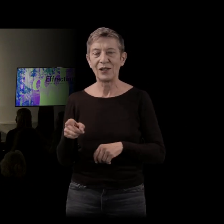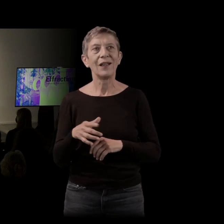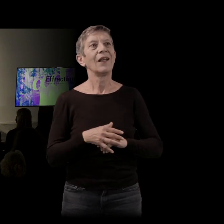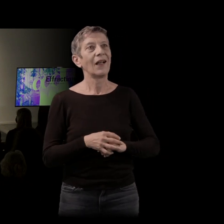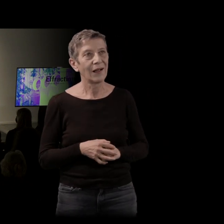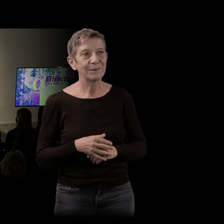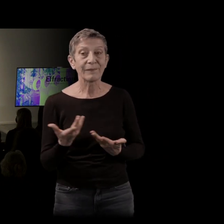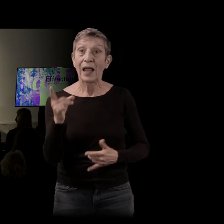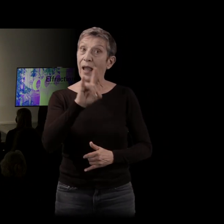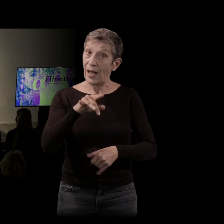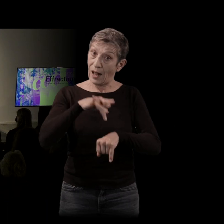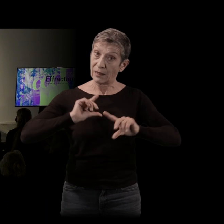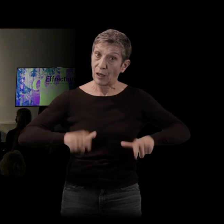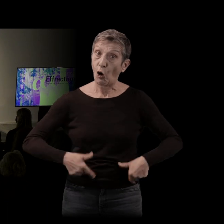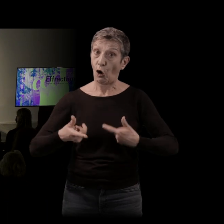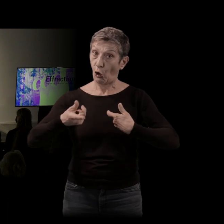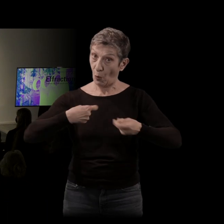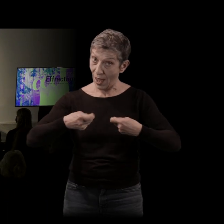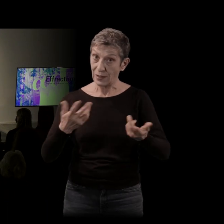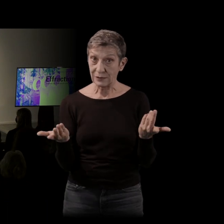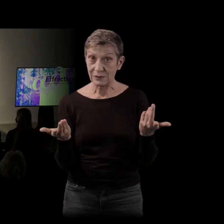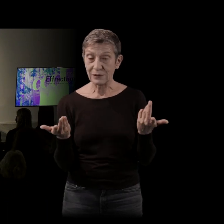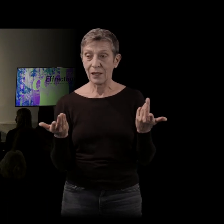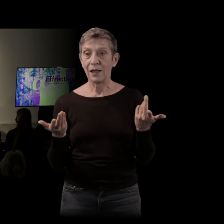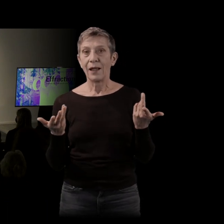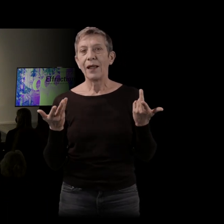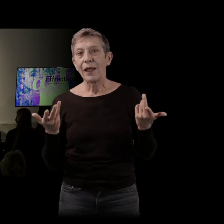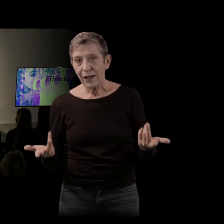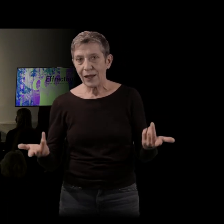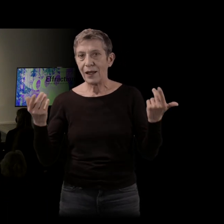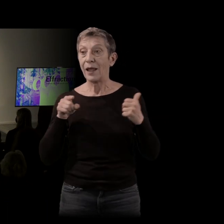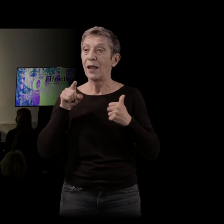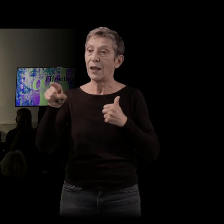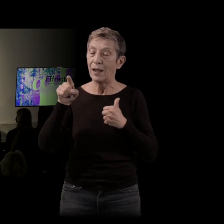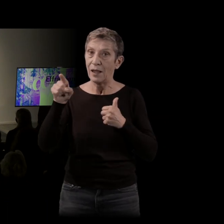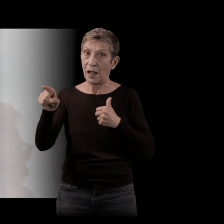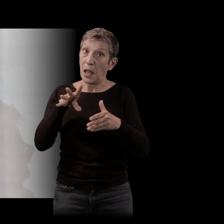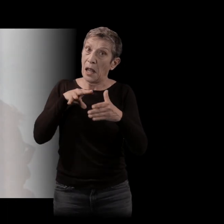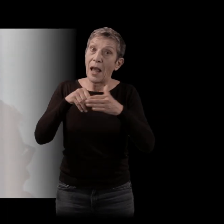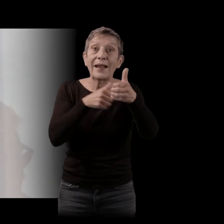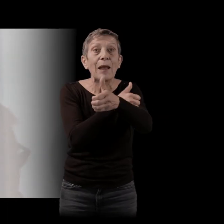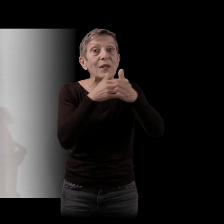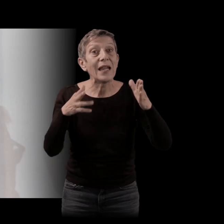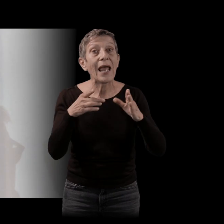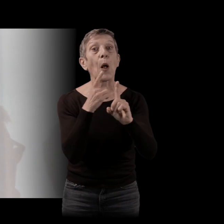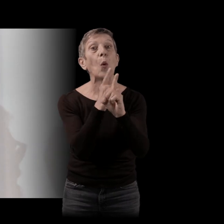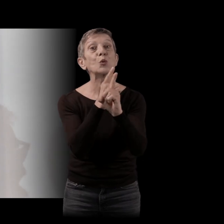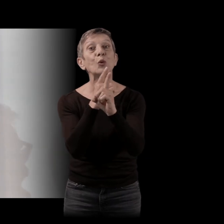Hélène, en fait, elle a fait une école de commerce et puis elle est rentrée dans des cabinets de consulting. Ah, déjà un anglicisme.